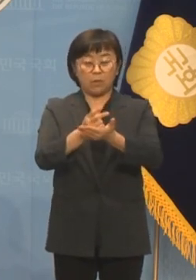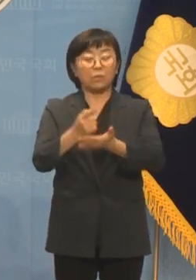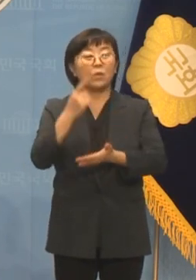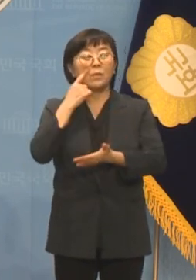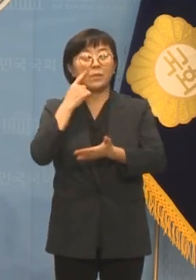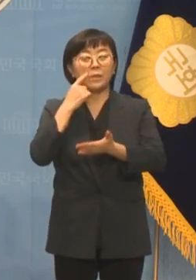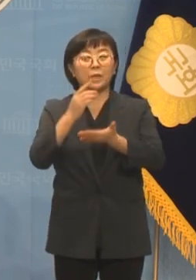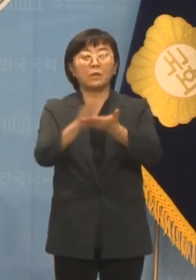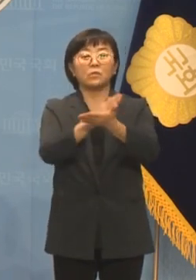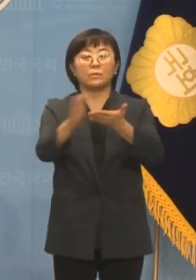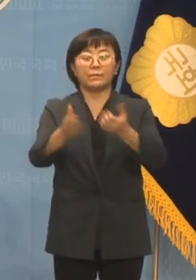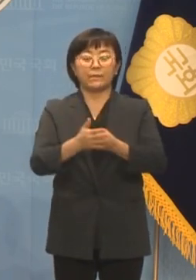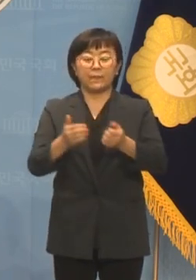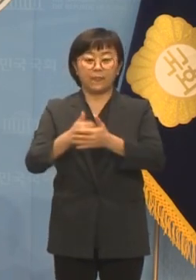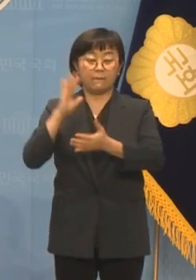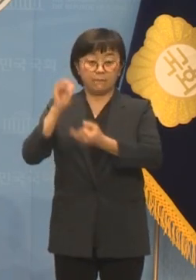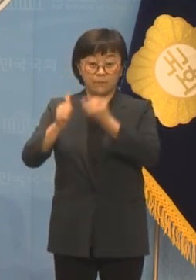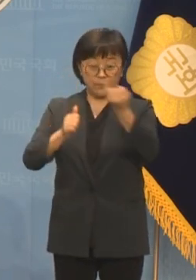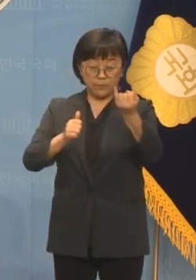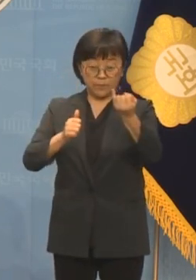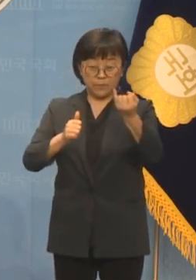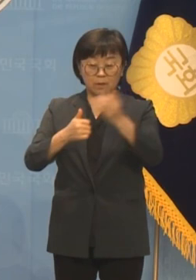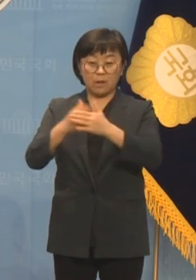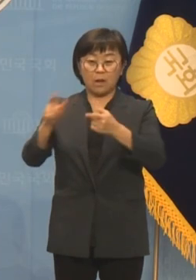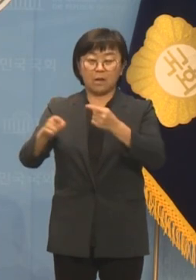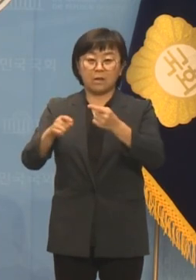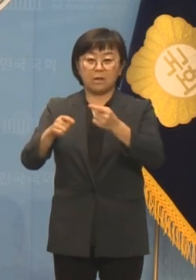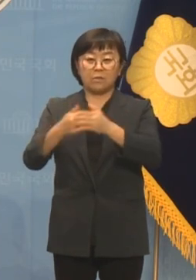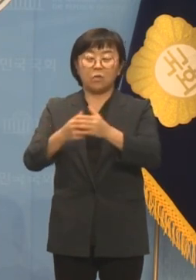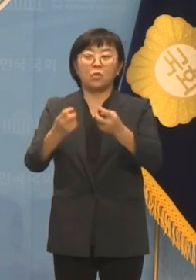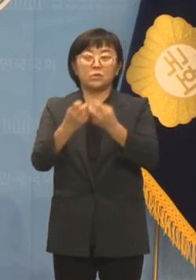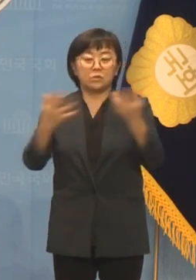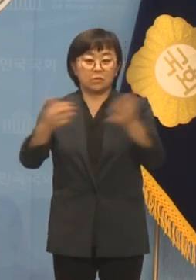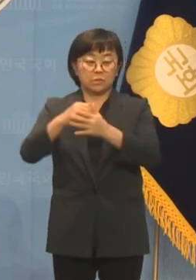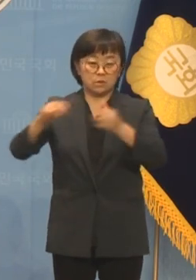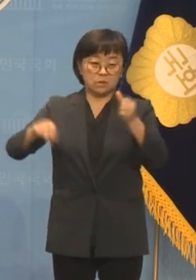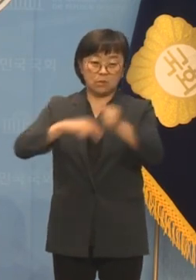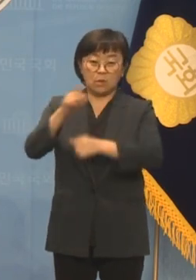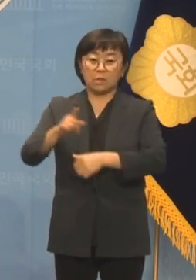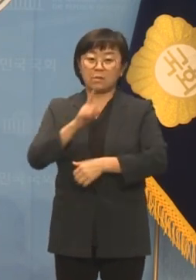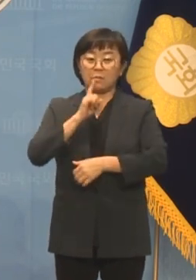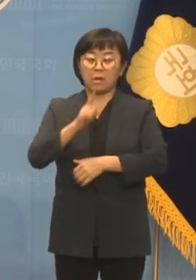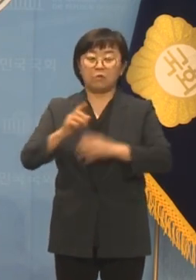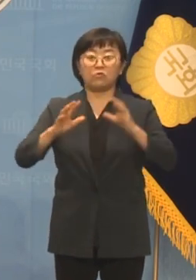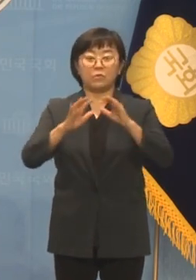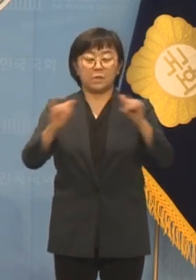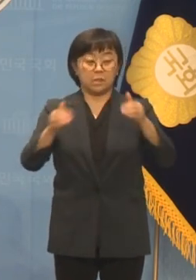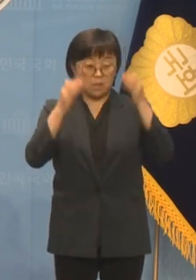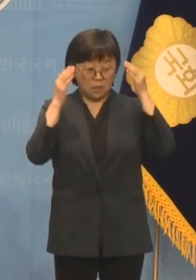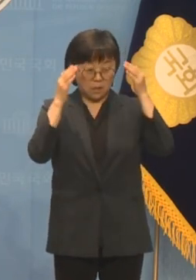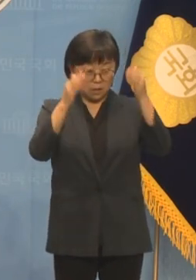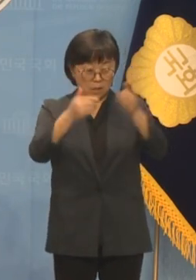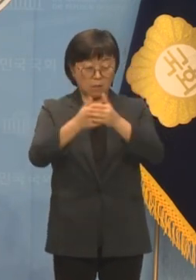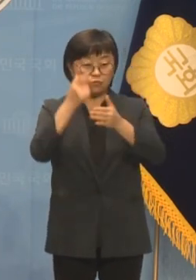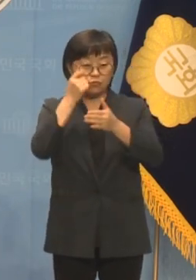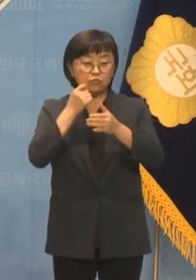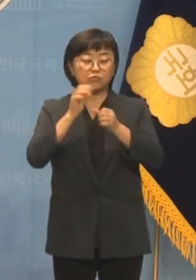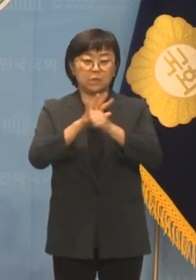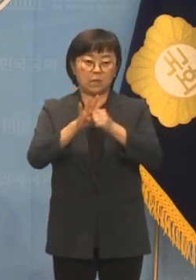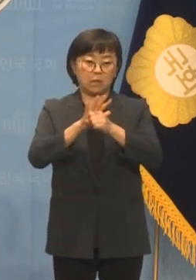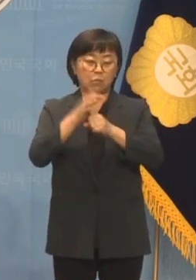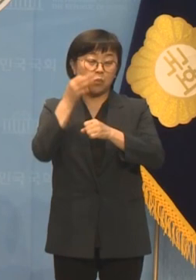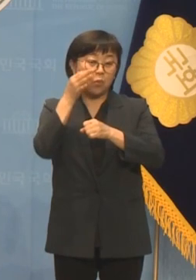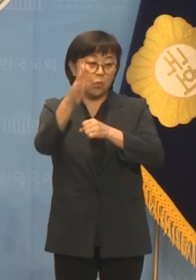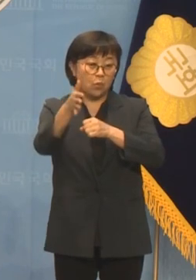김 여사 선친을 운운하며 어쩔 수 없는 상황이었다고 국민을 향해 동정팔이를 하는